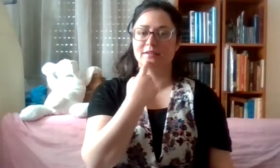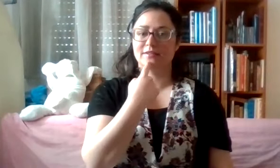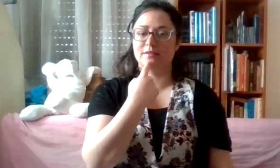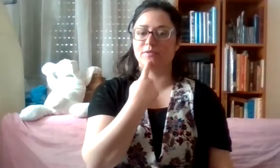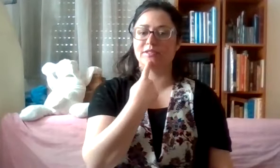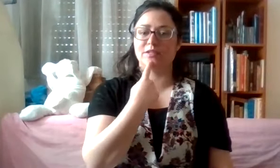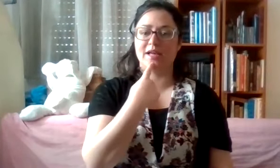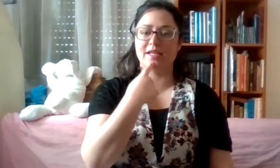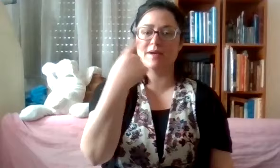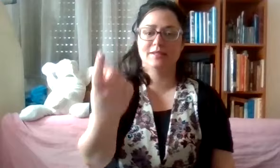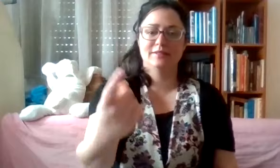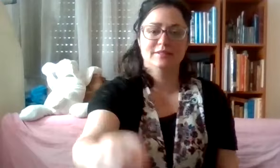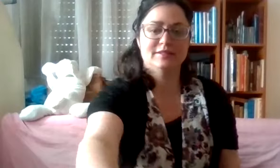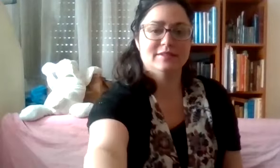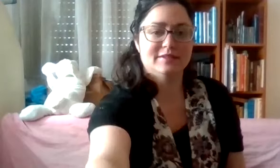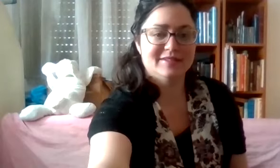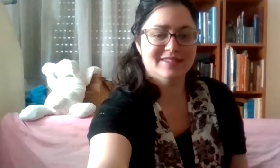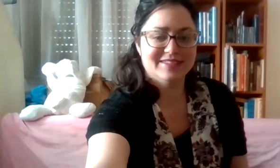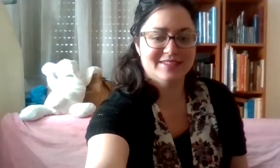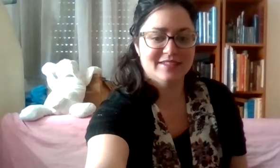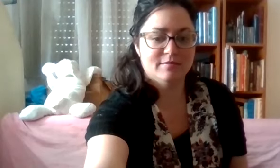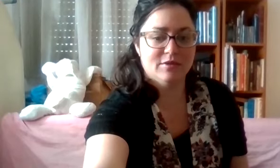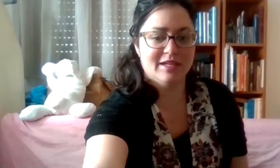אתם רואים שחזרנו לאצבע? מעולה.